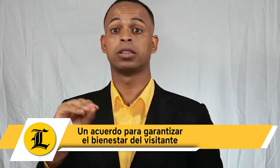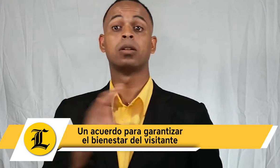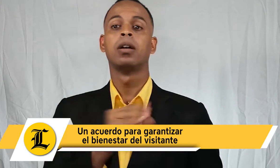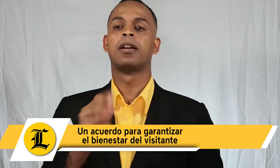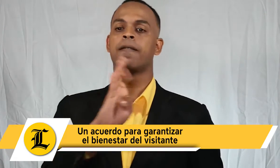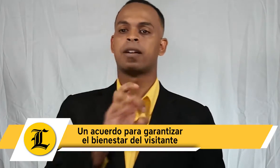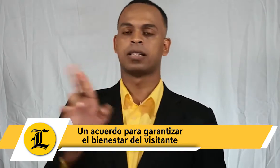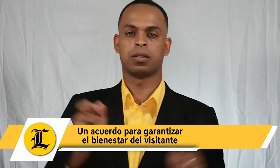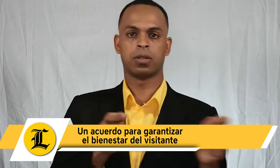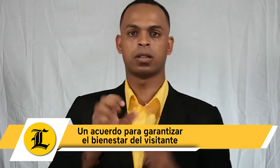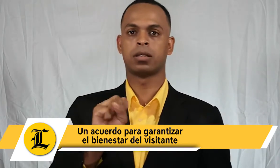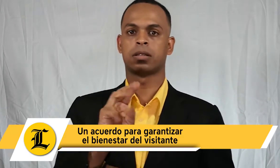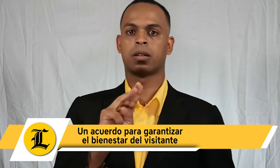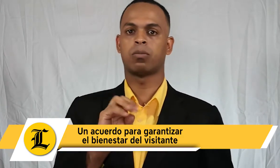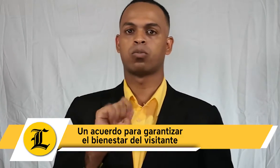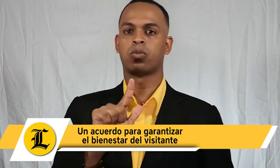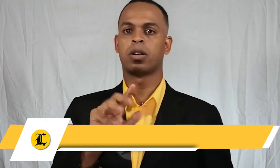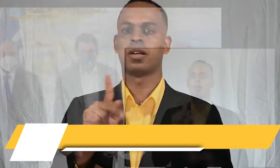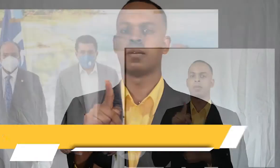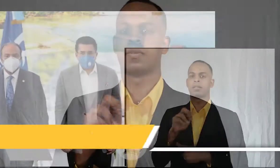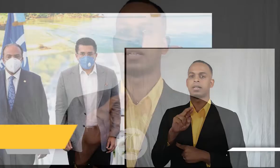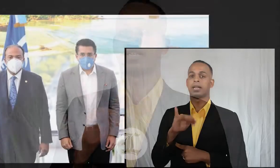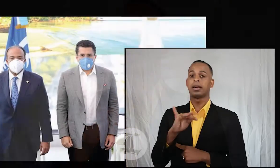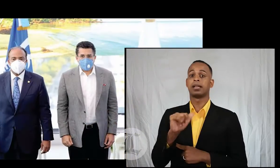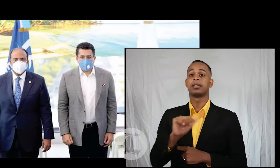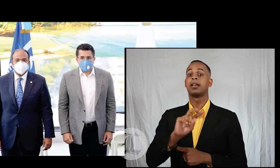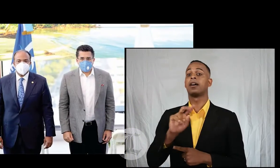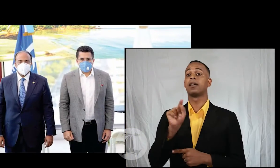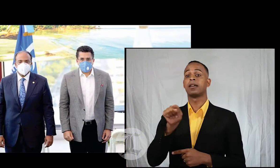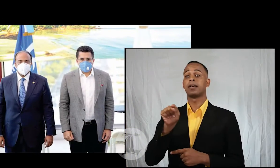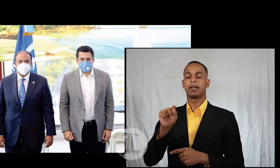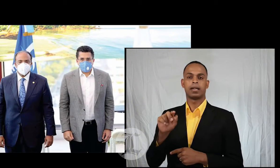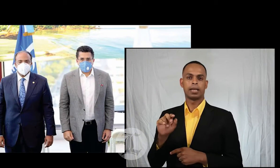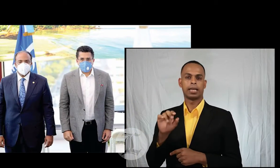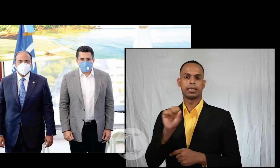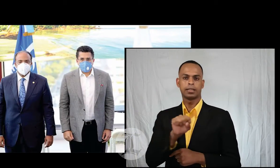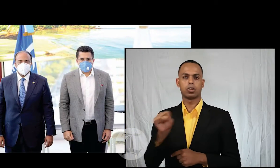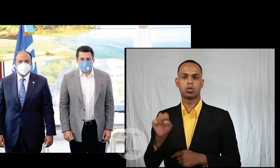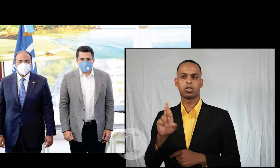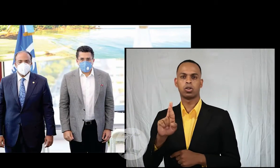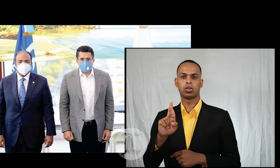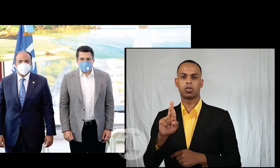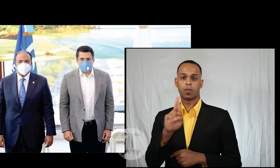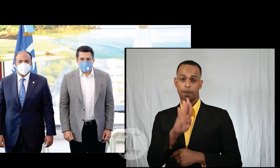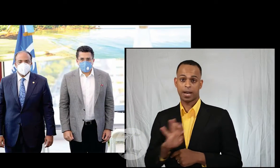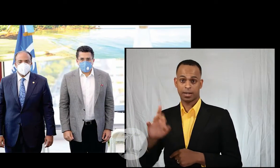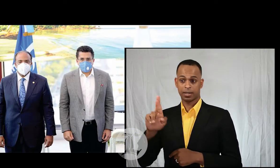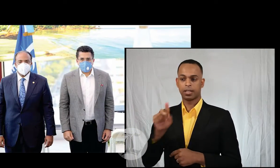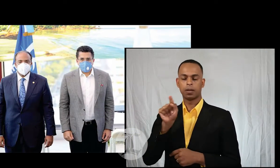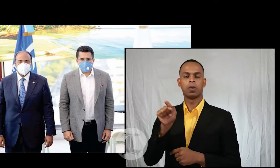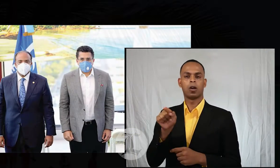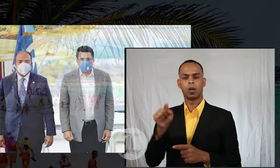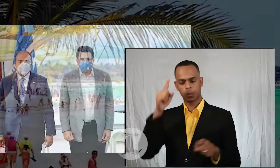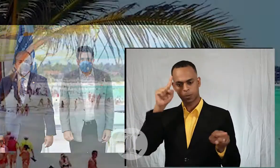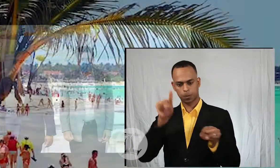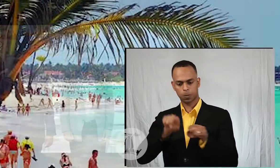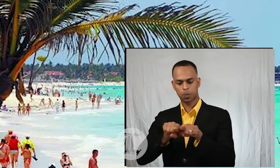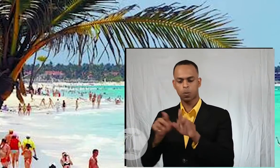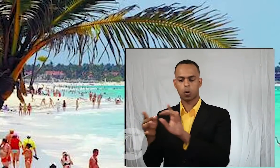Samuel Pereira, y Víctor Rojas, vicepresidente ejecutivo de Seguros Reservas, firmaron un convenio de cooperación que busca